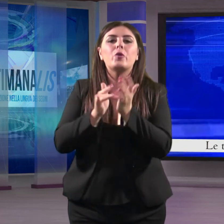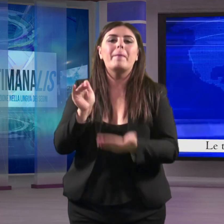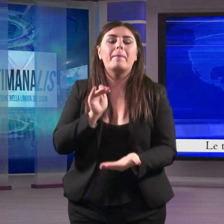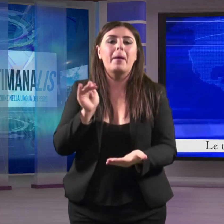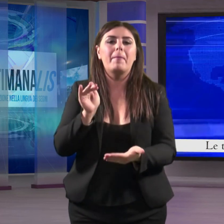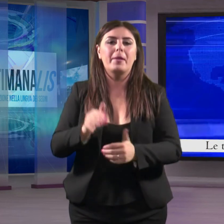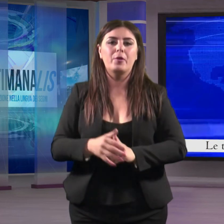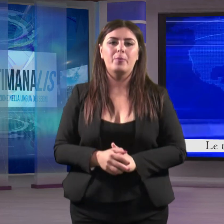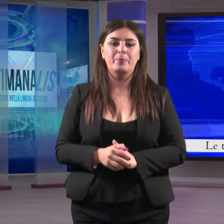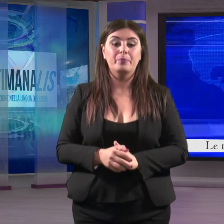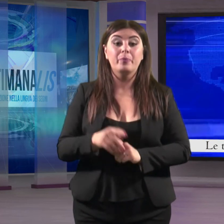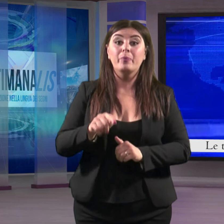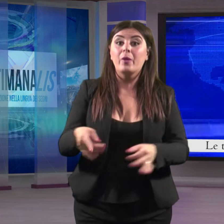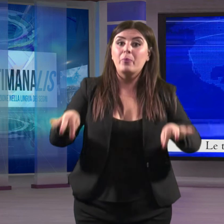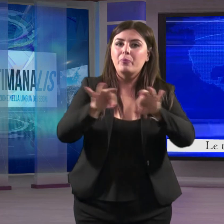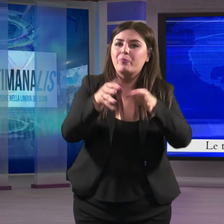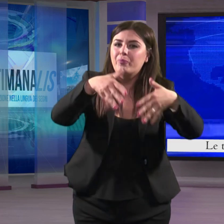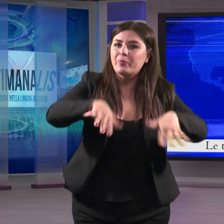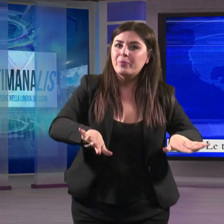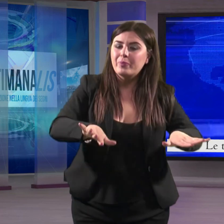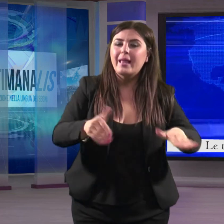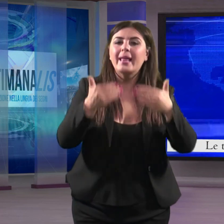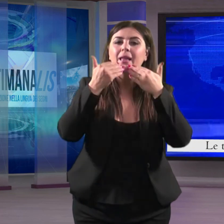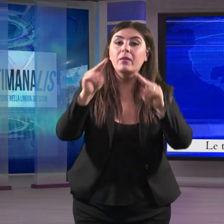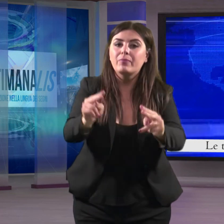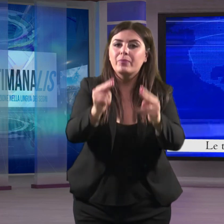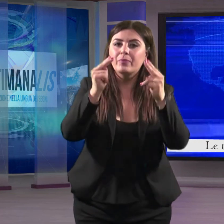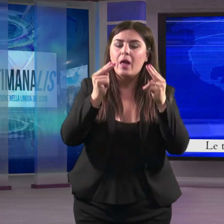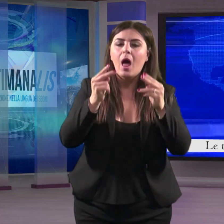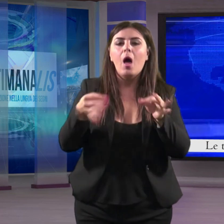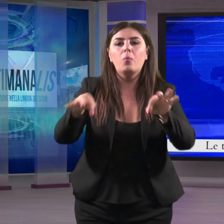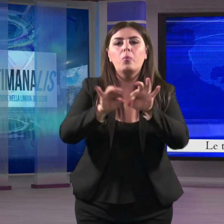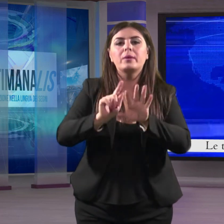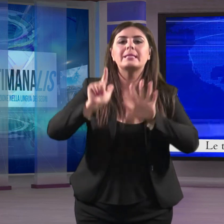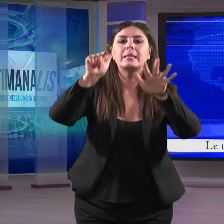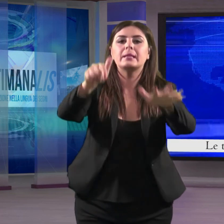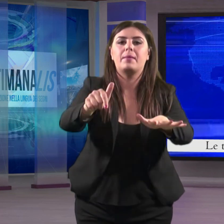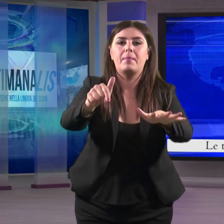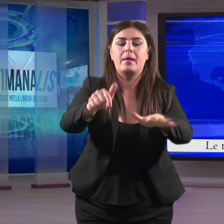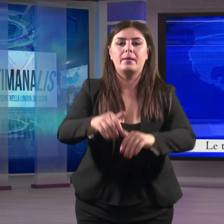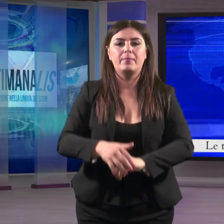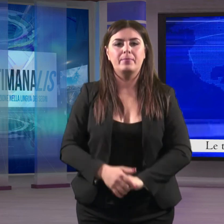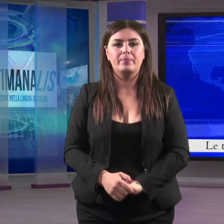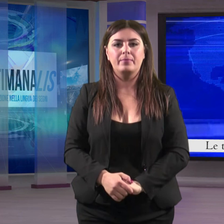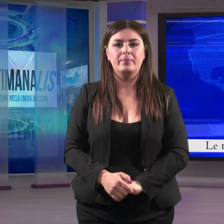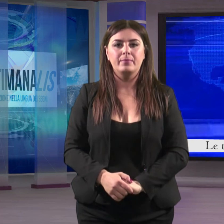Per questa edizione è tutto. Grazie per l'attenzione. Appuntamento alla prossima settimana.